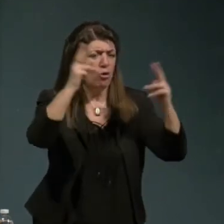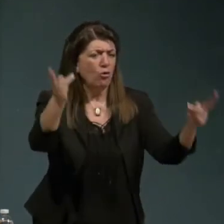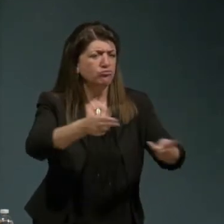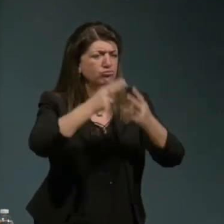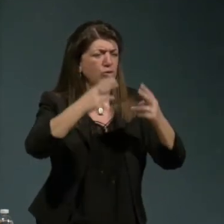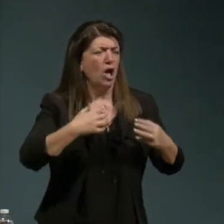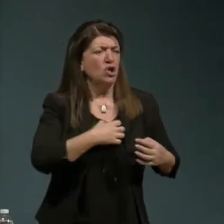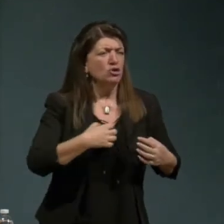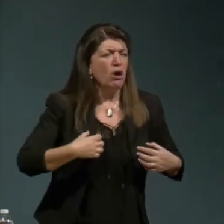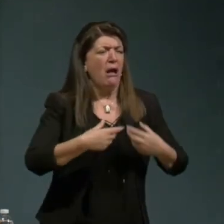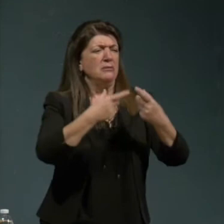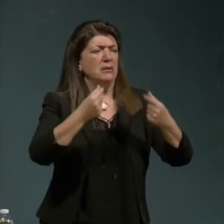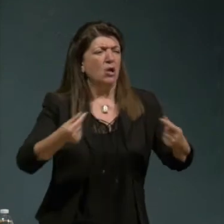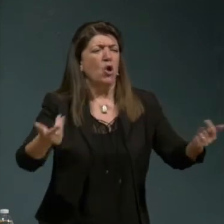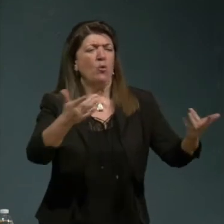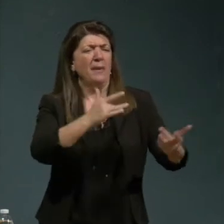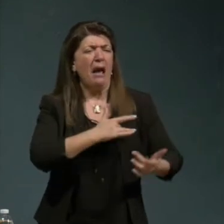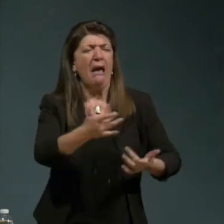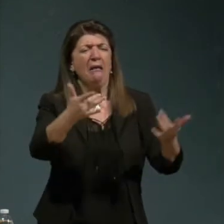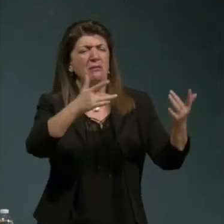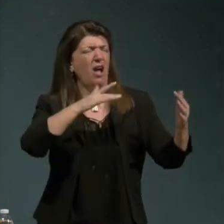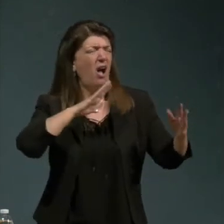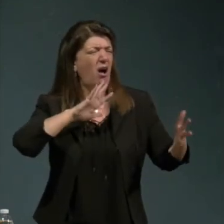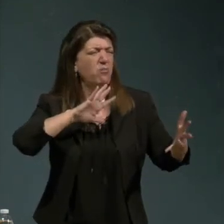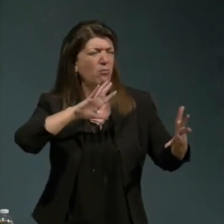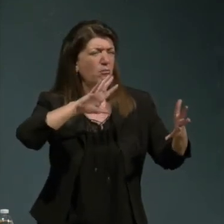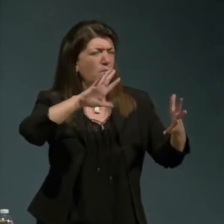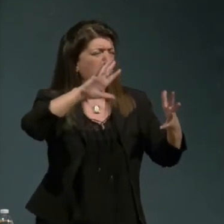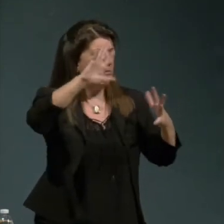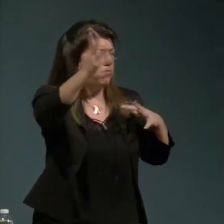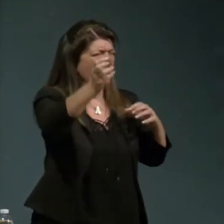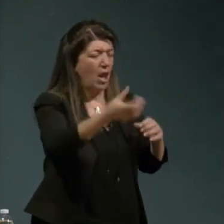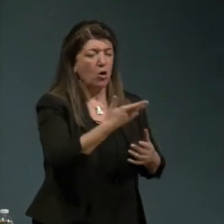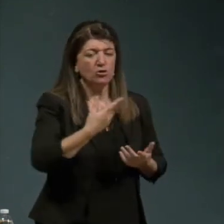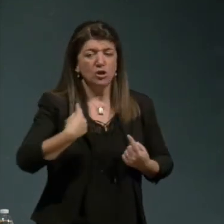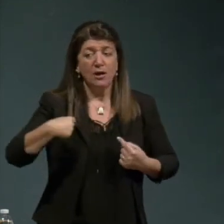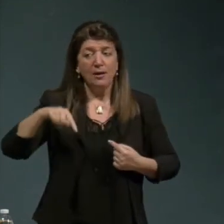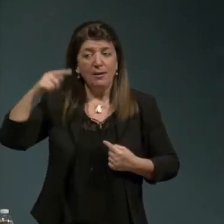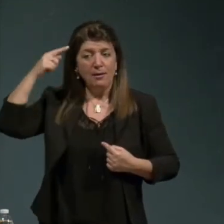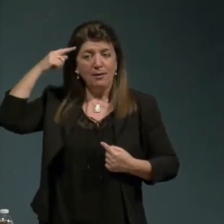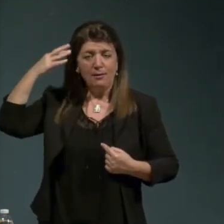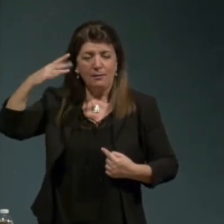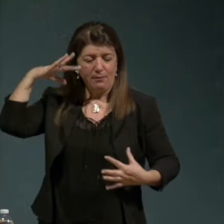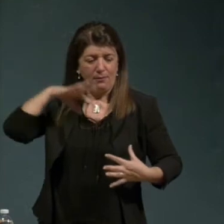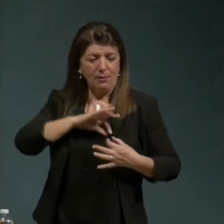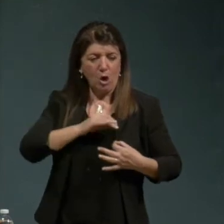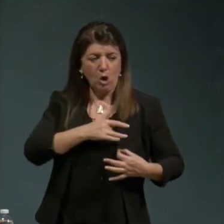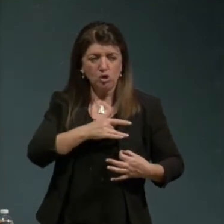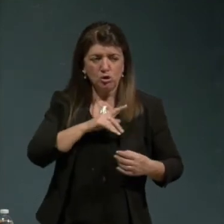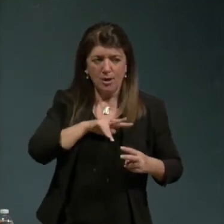economia allora lo stesso infatti